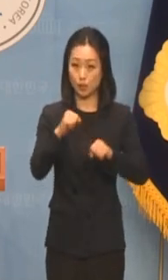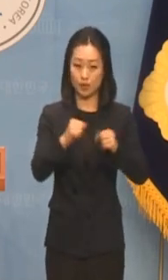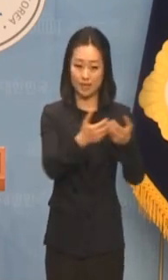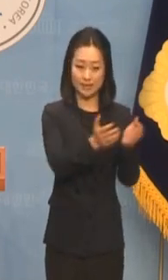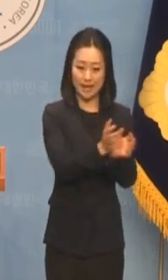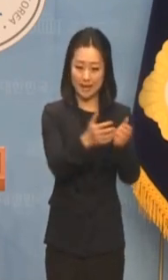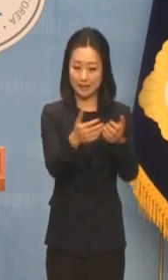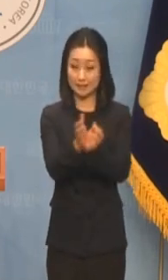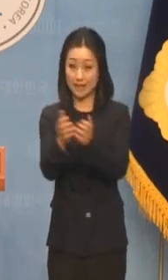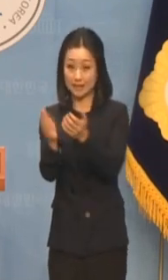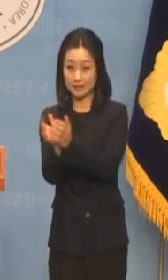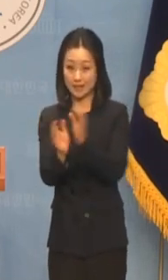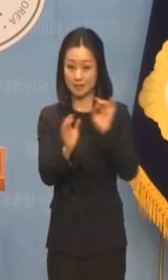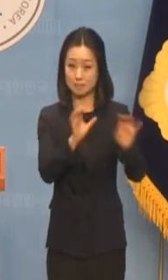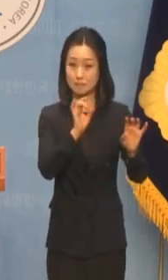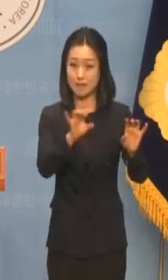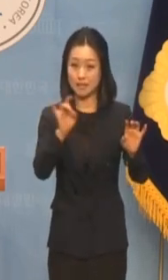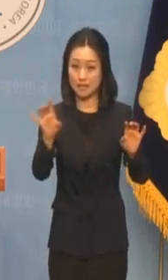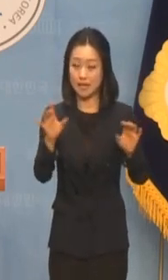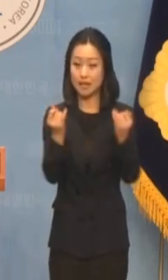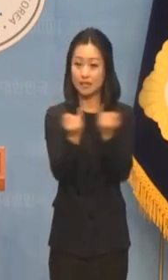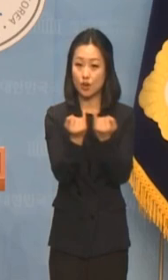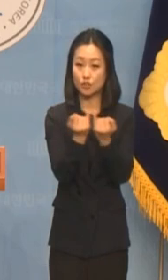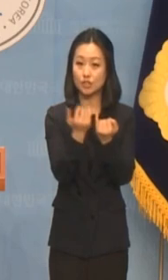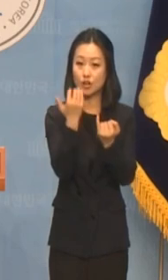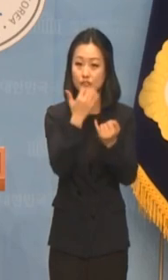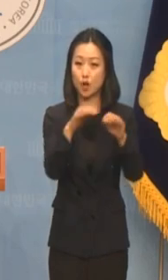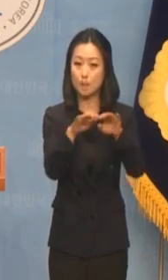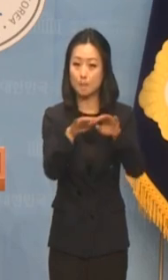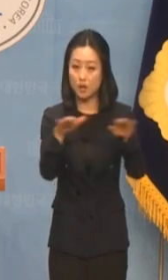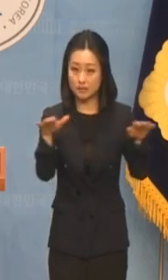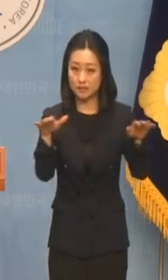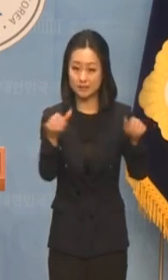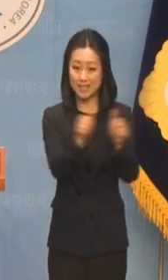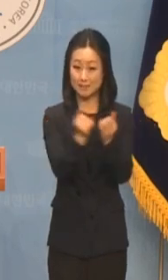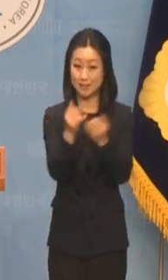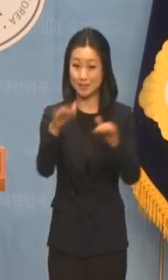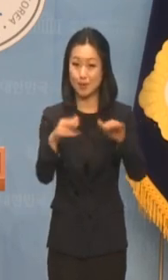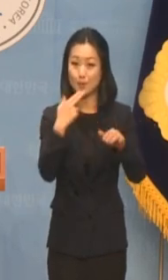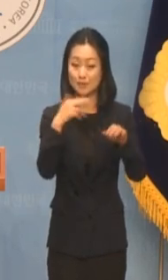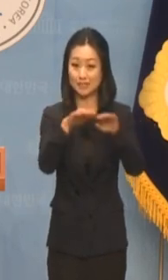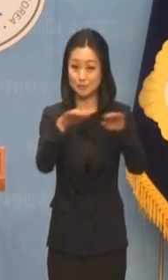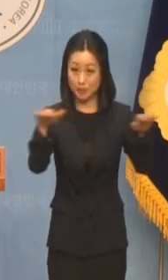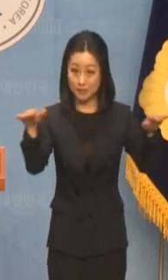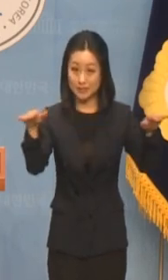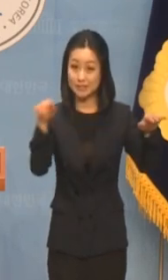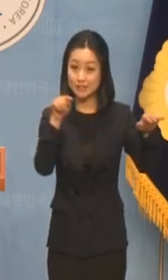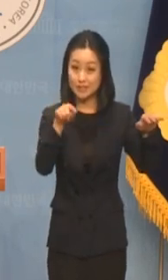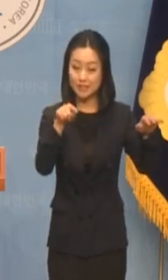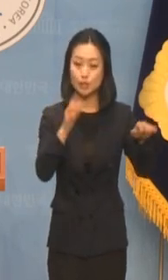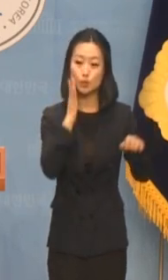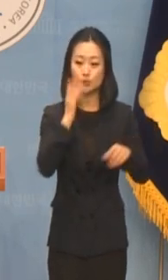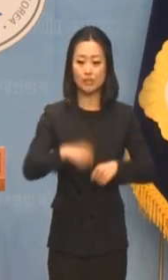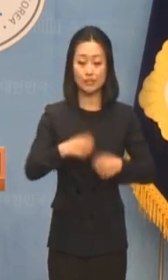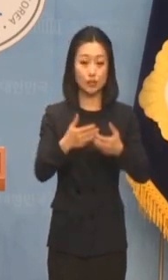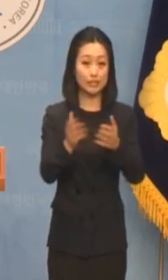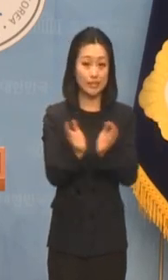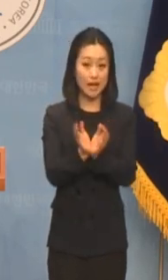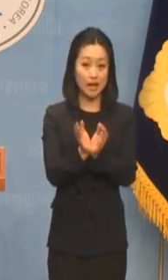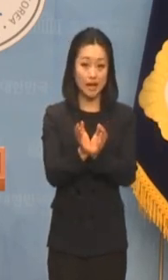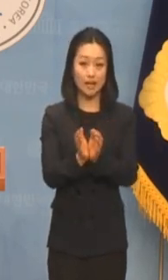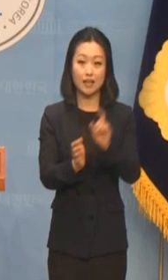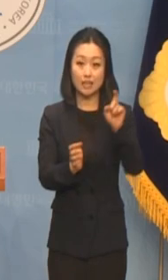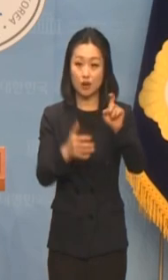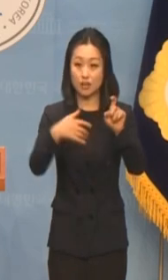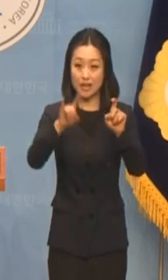10개의 여성성평등 정책을 분석한 결과 녹색정의당이 유일하게 10개 평가